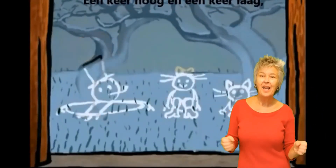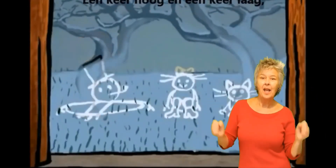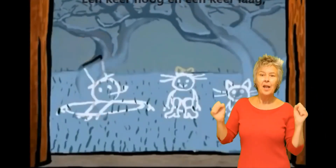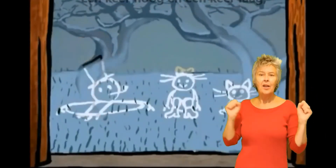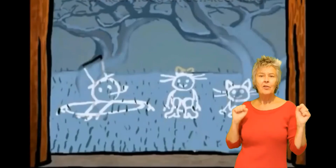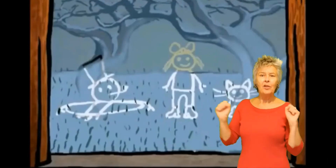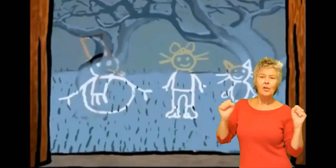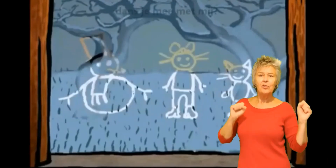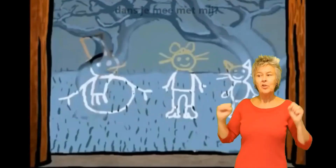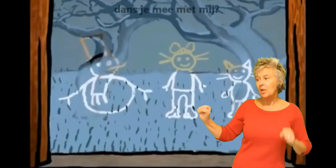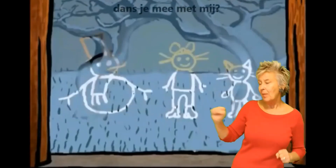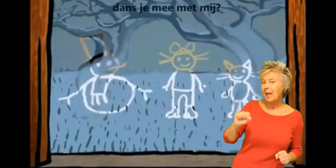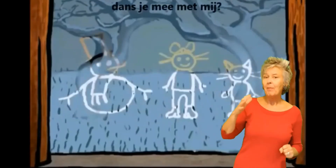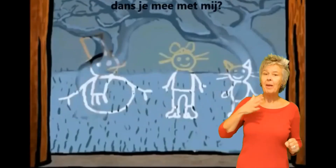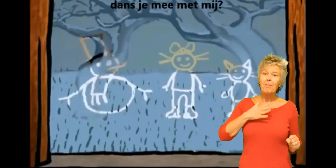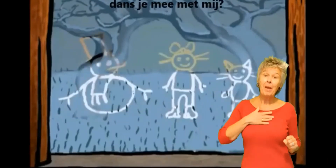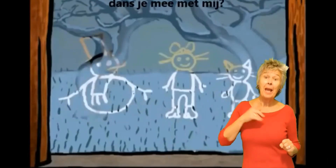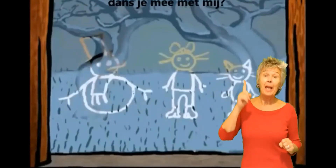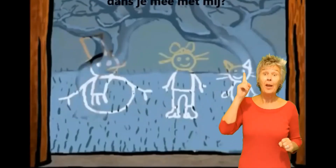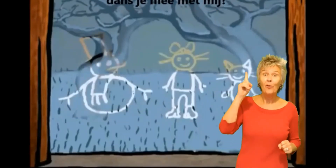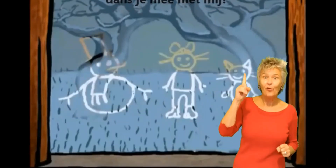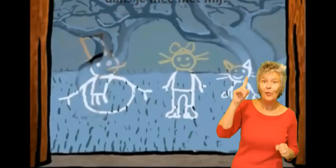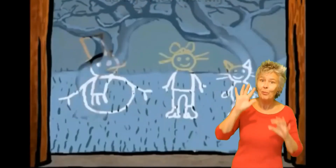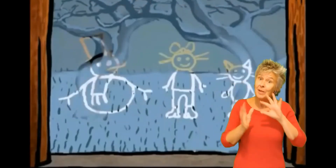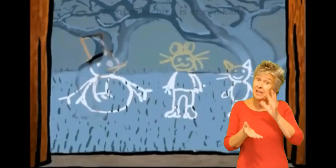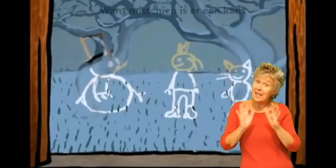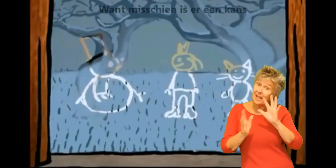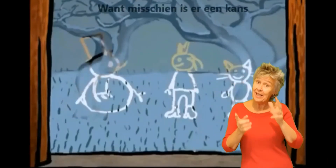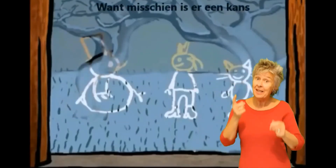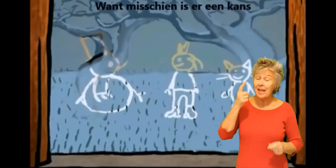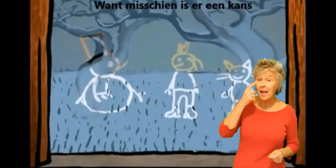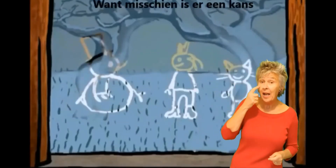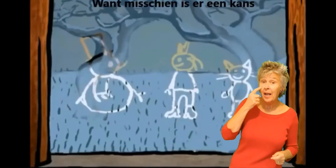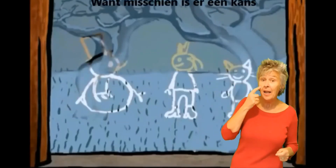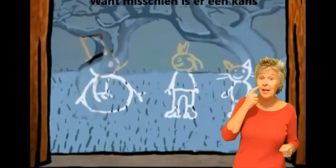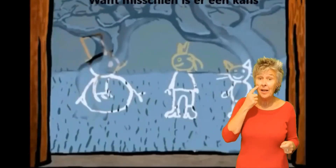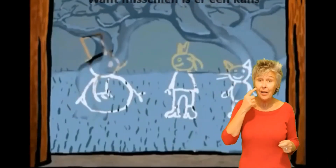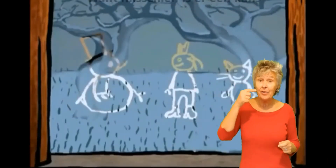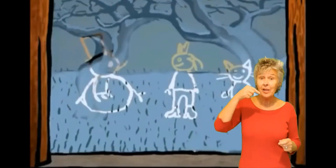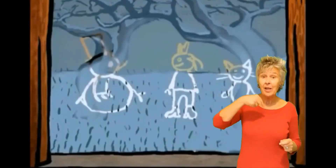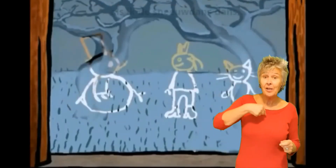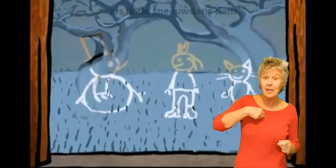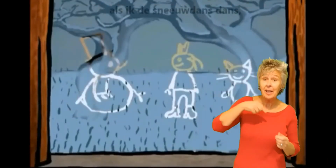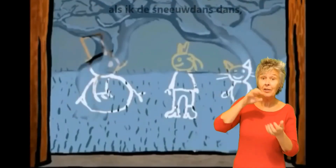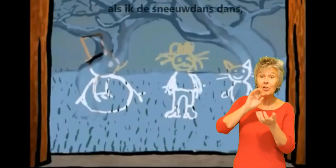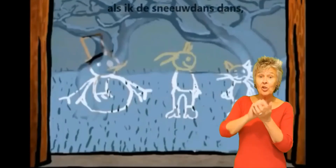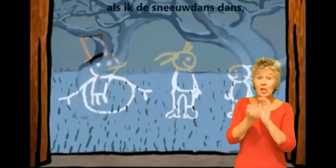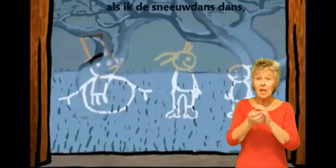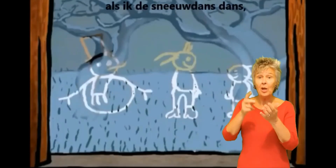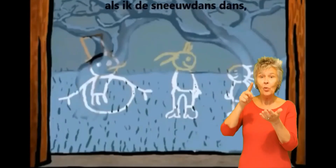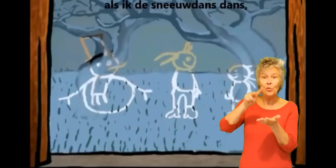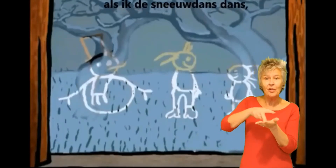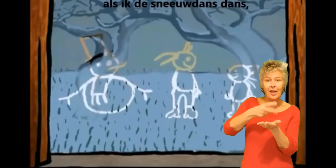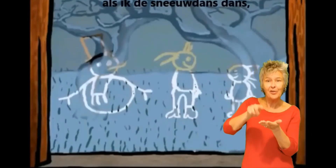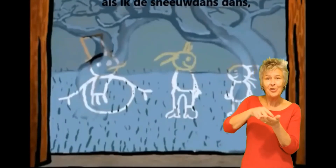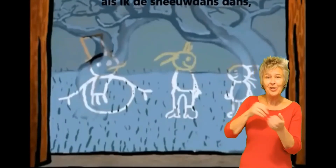Dans je mee met mij Want misschien is er een kans Als ik de sneeuw dans